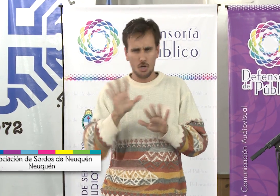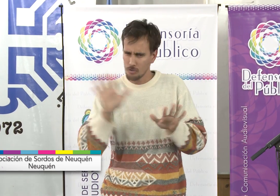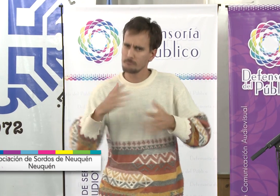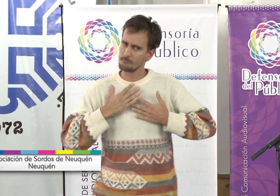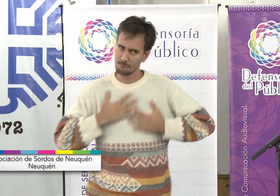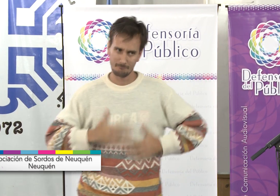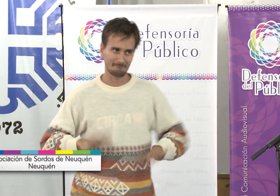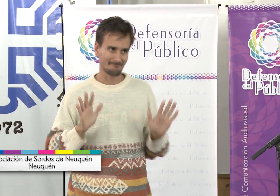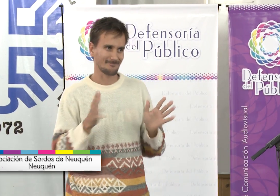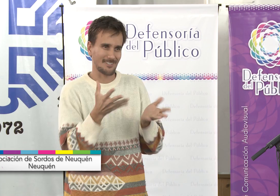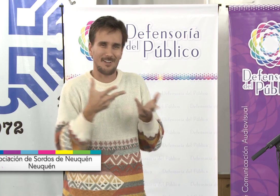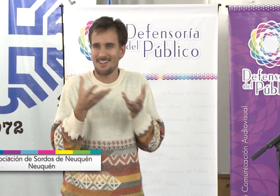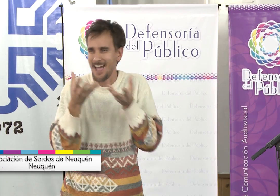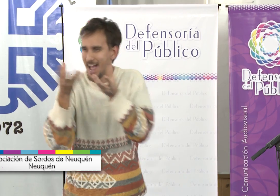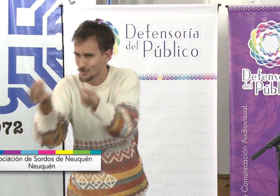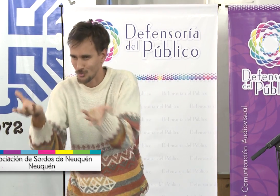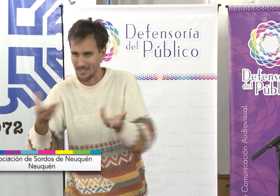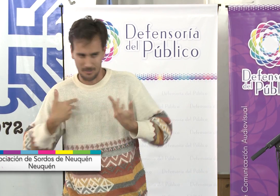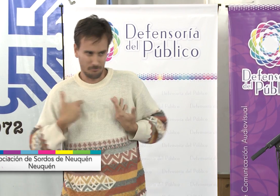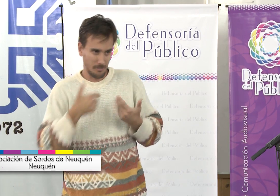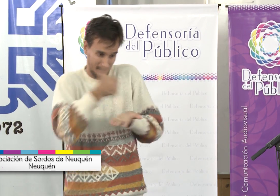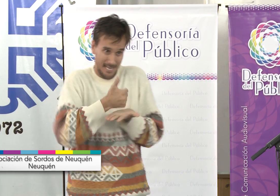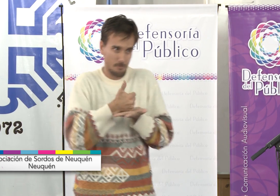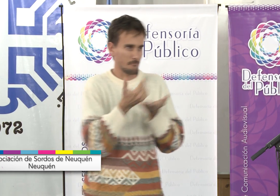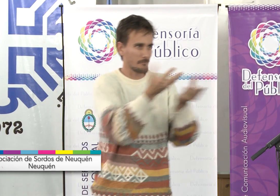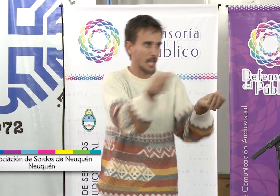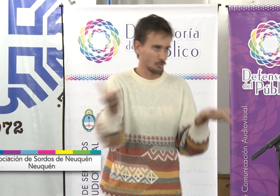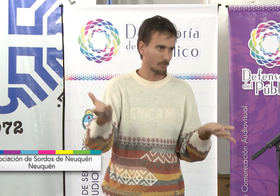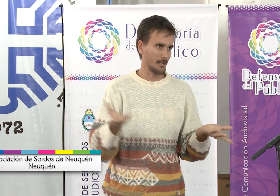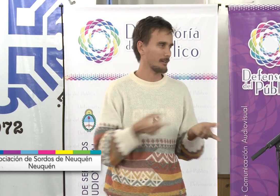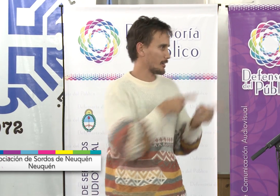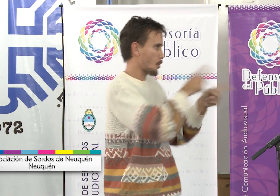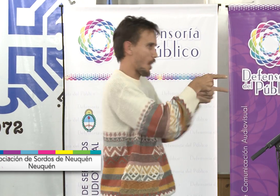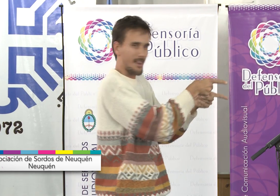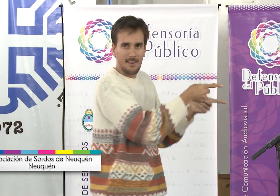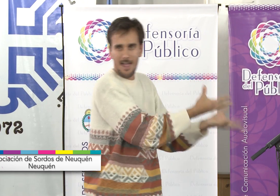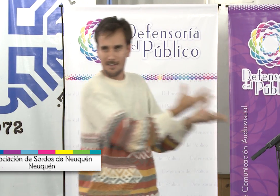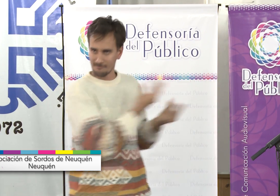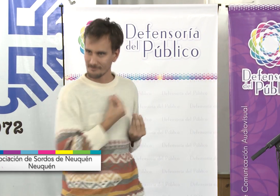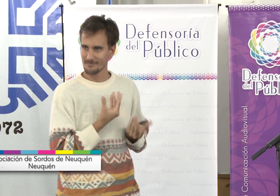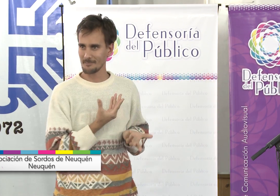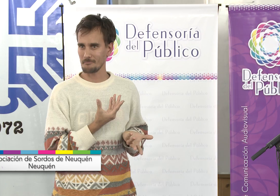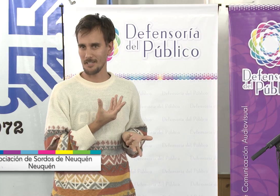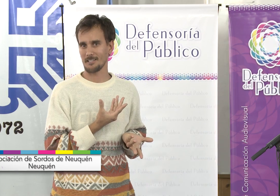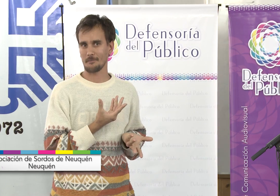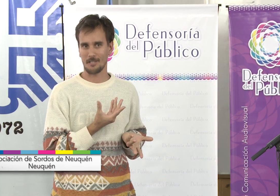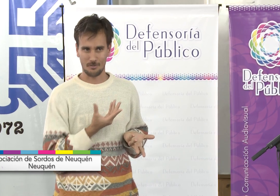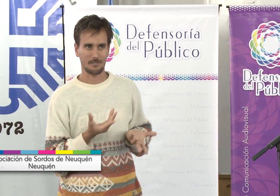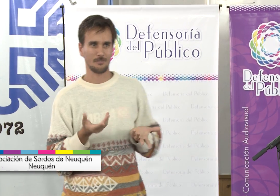Ustedes, no, no, no se alarmen. Es una forma de ayudarlos. Para eso estoy acá. Y la Defensoría también ha